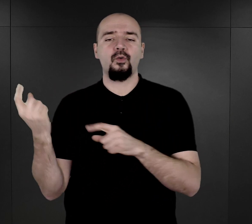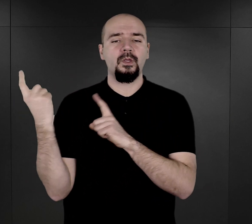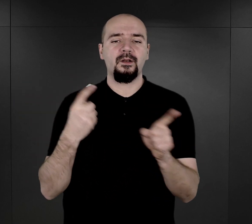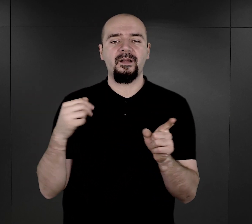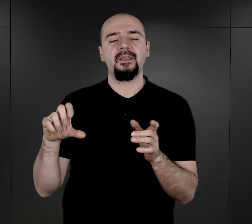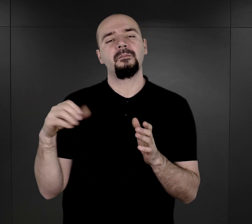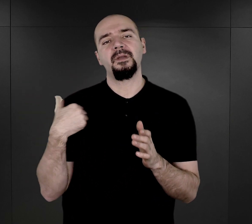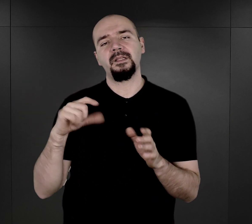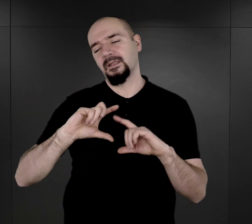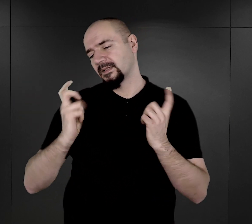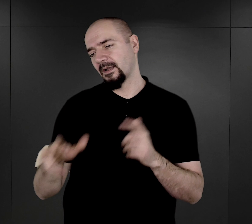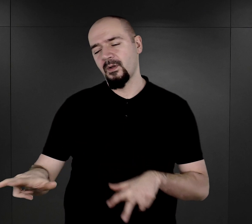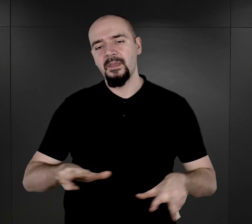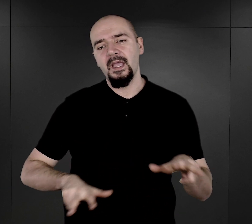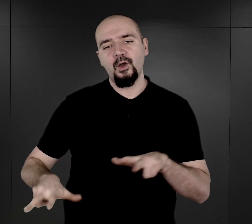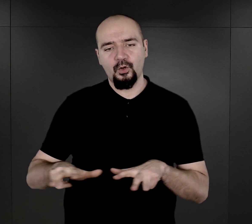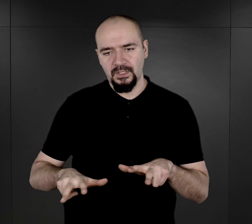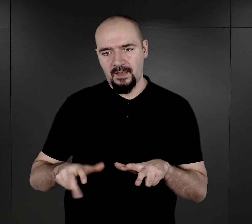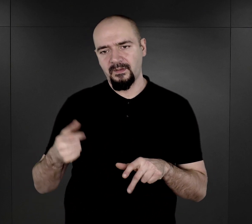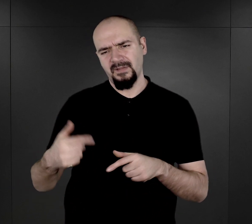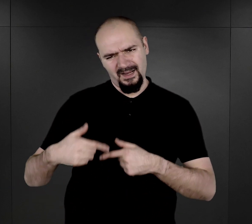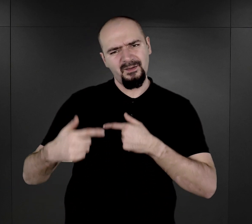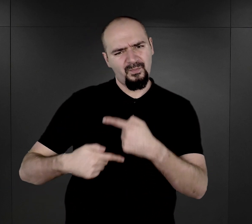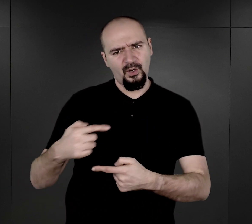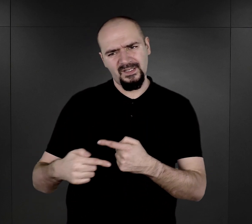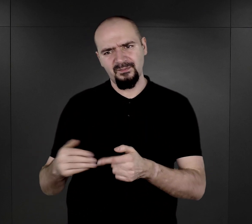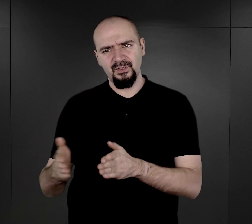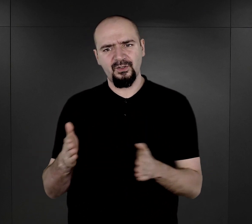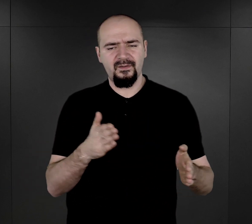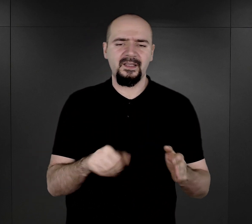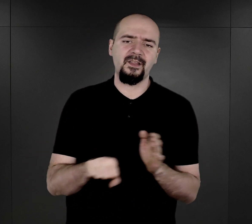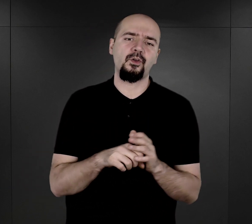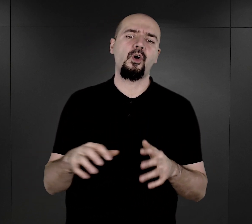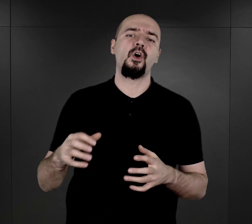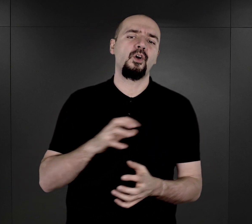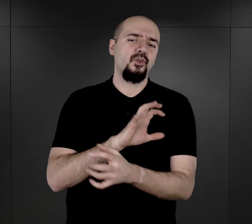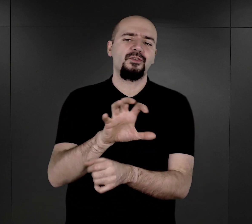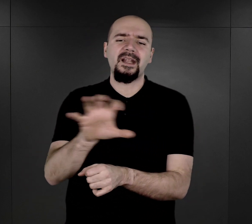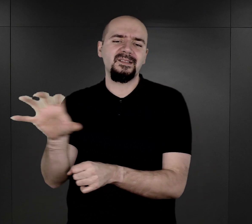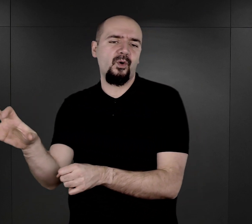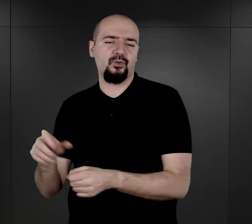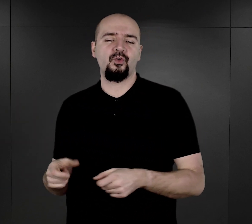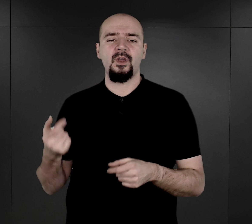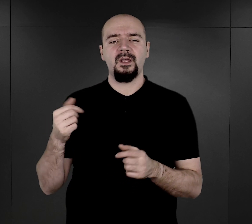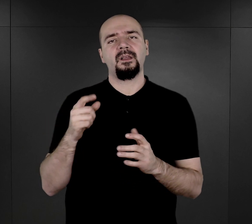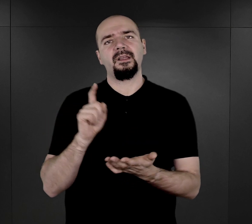całymi rodzinami. Tak przebiegał ich proces przygotowywania do transportu. Wynikało to również z